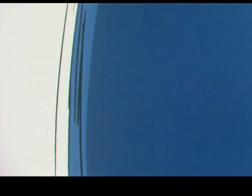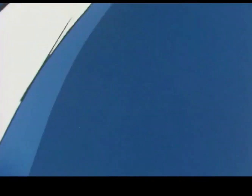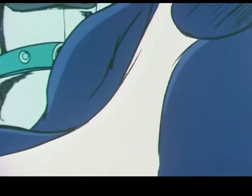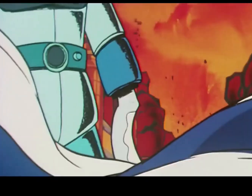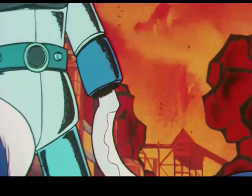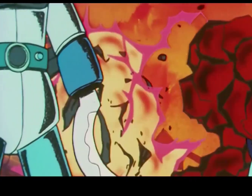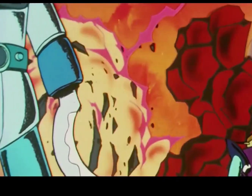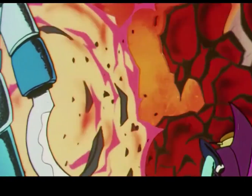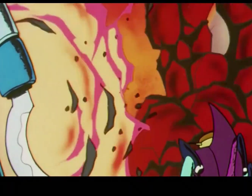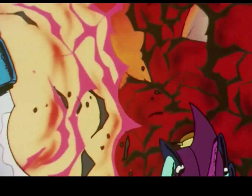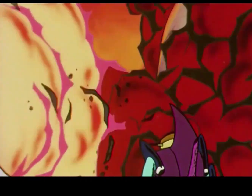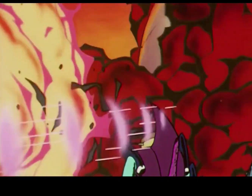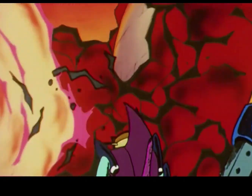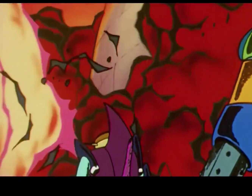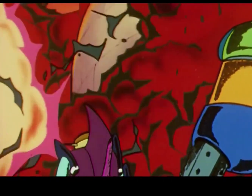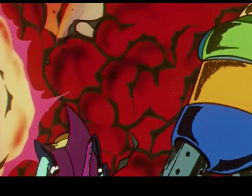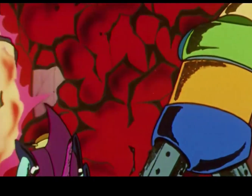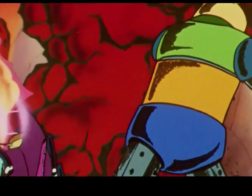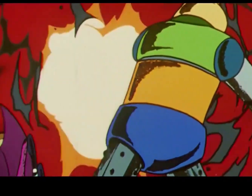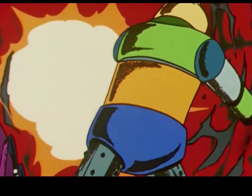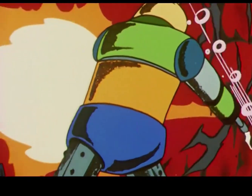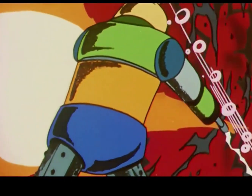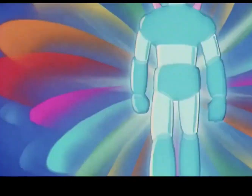¡Mafi! ¡Qué!